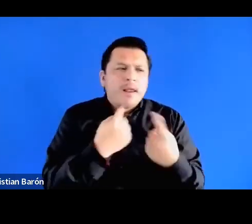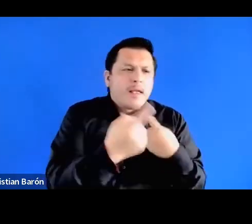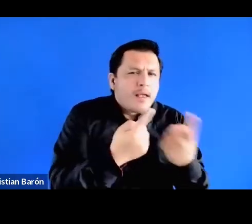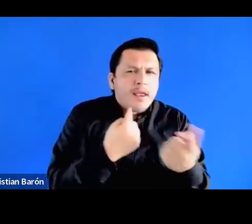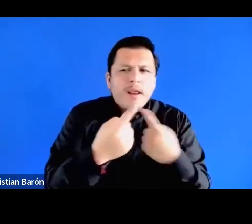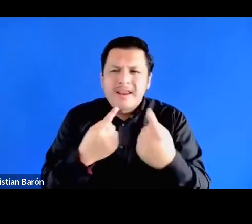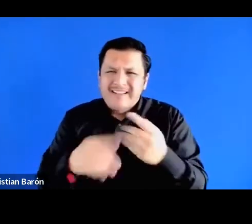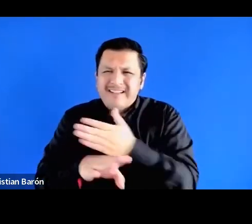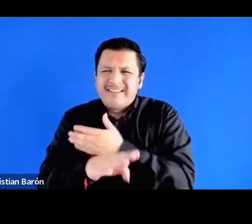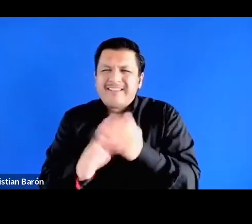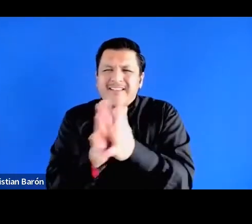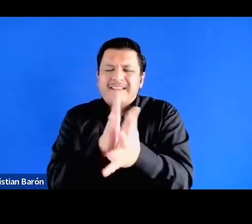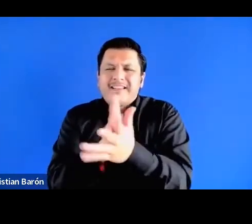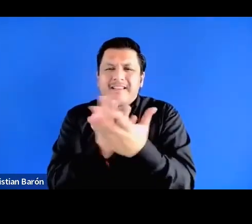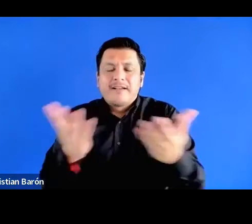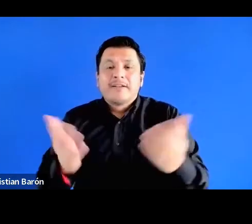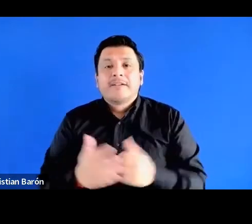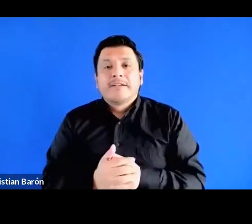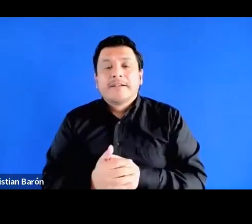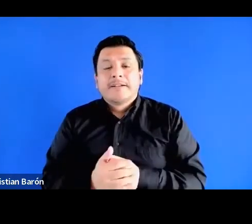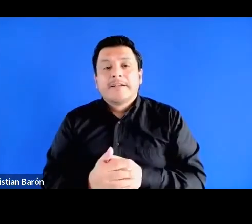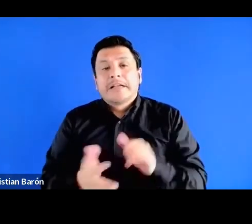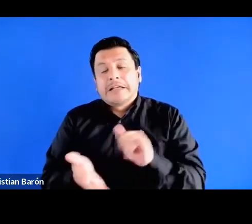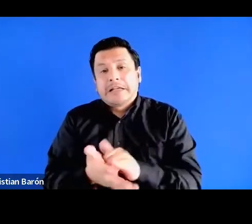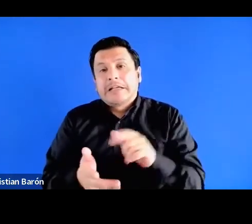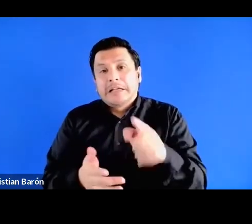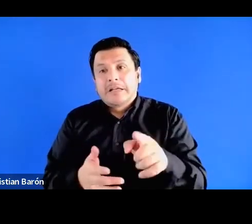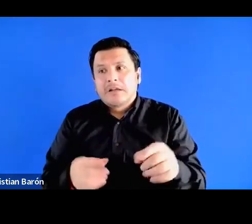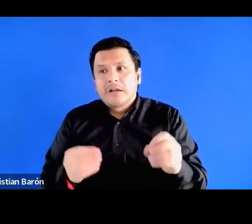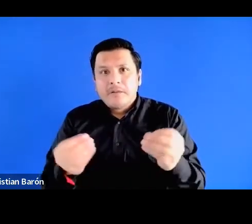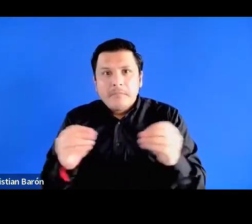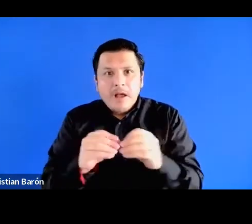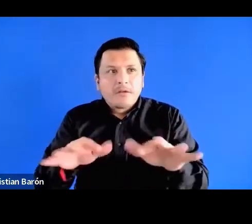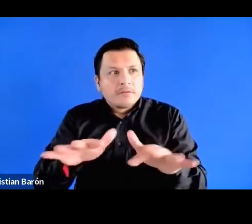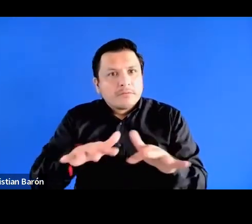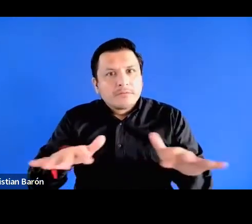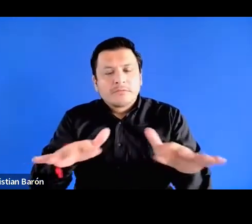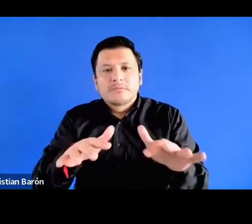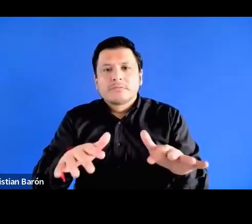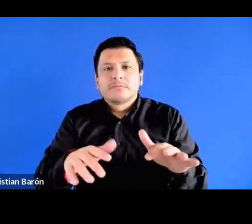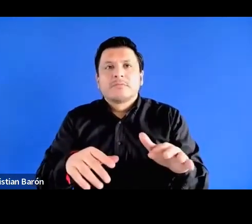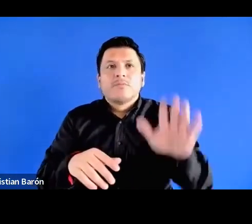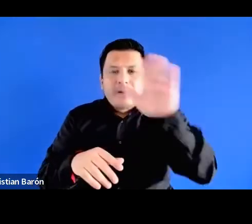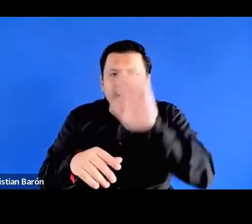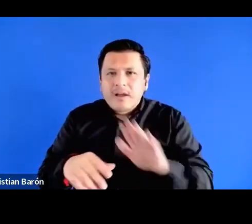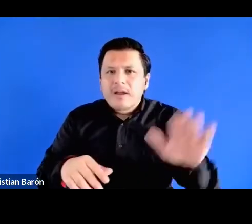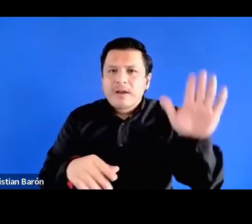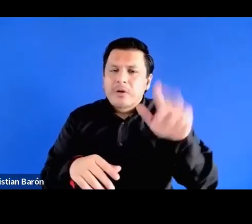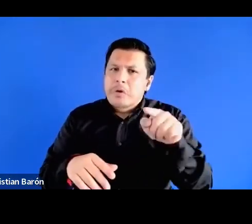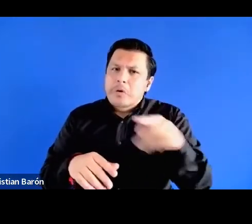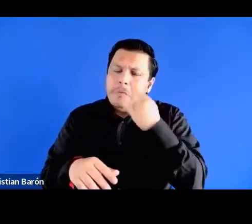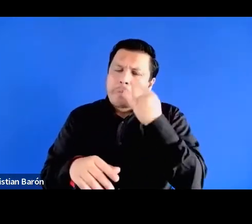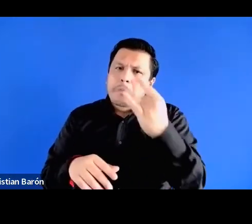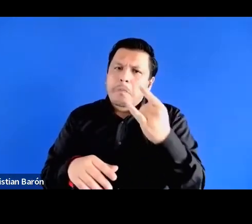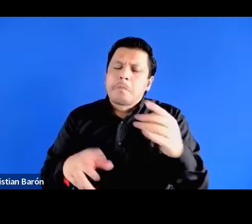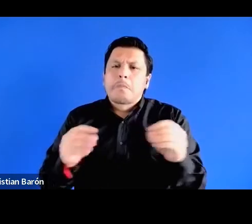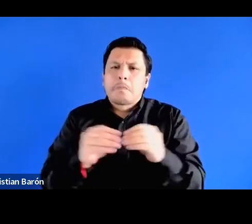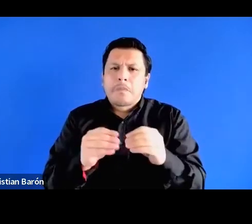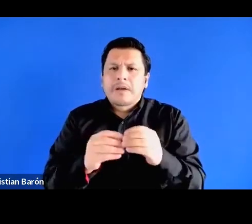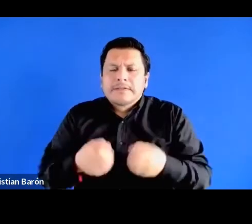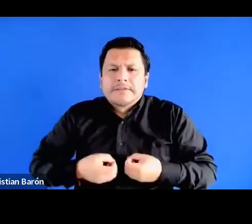dice Mara entonces una cobertura regional muy interesante muy